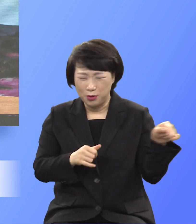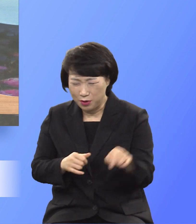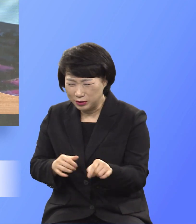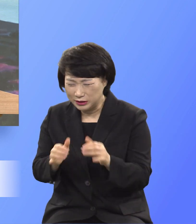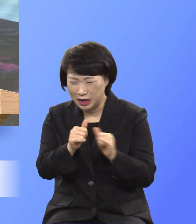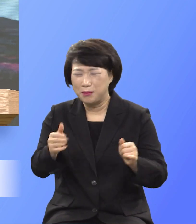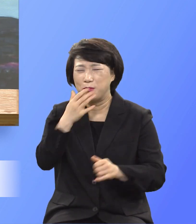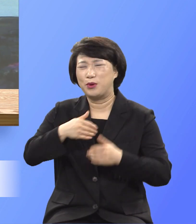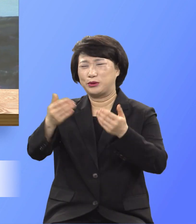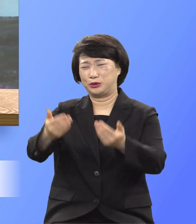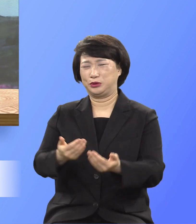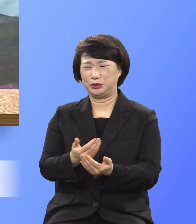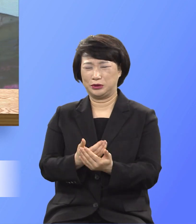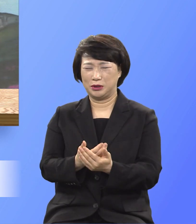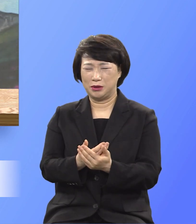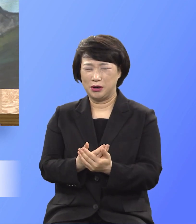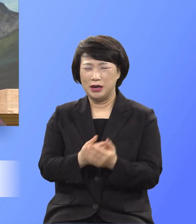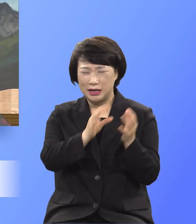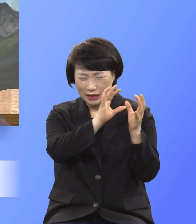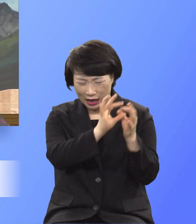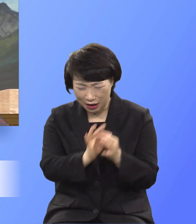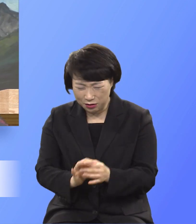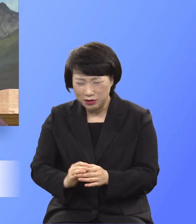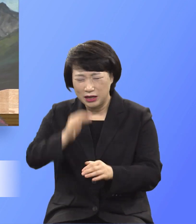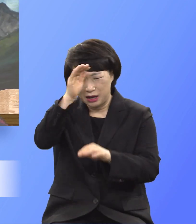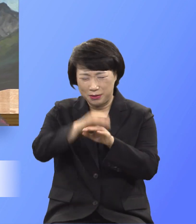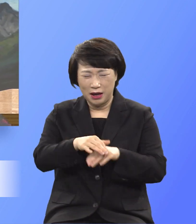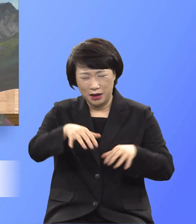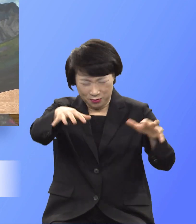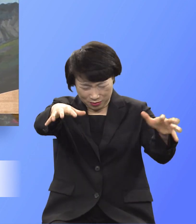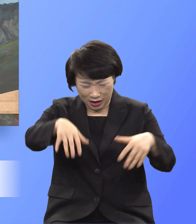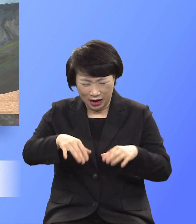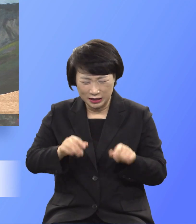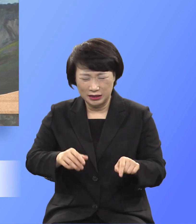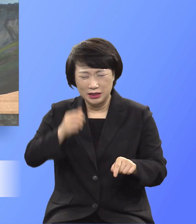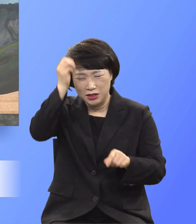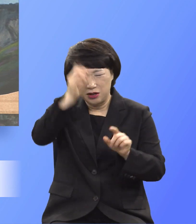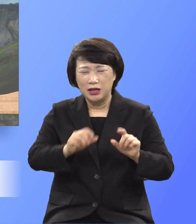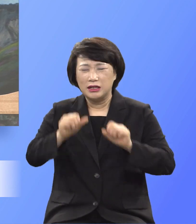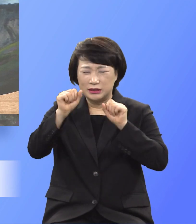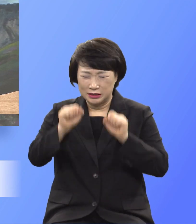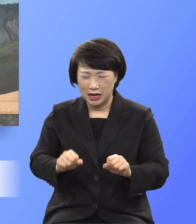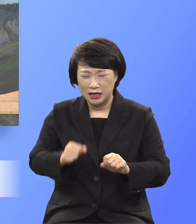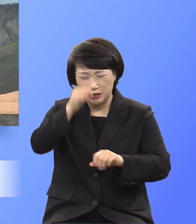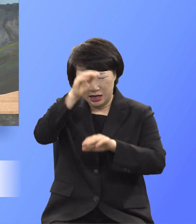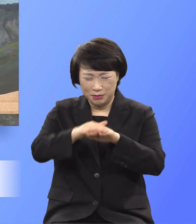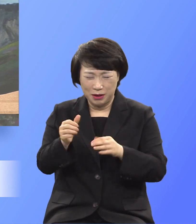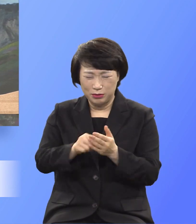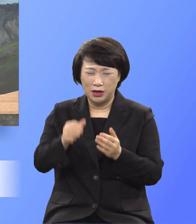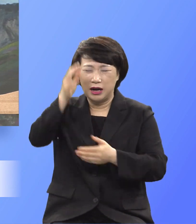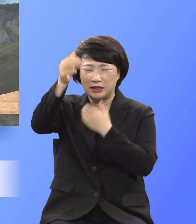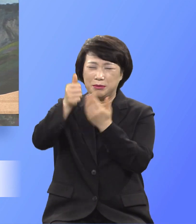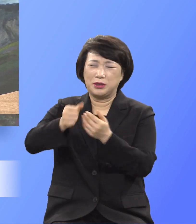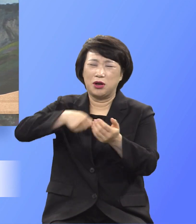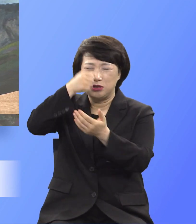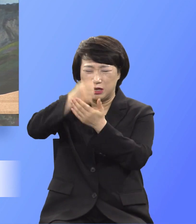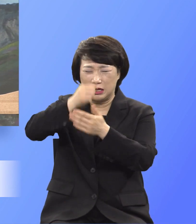축복합니다 계속 예배하여 그들이 영적인 산제사로 하나님께서 정한 예배당에서